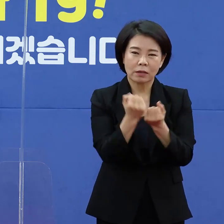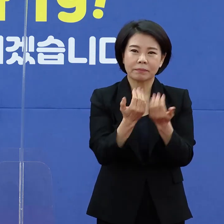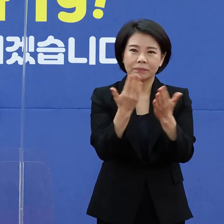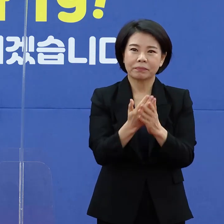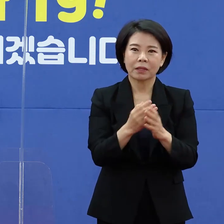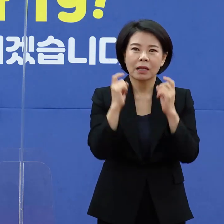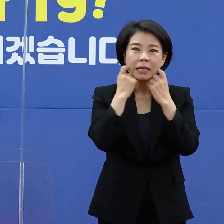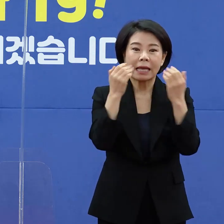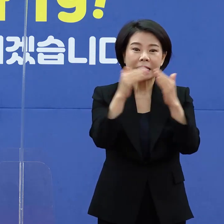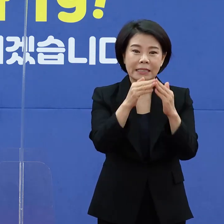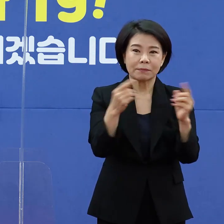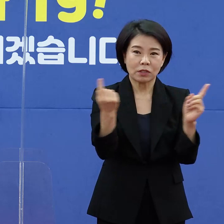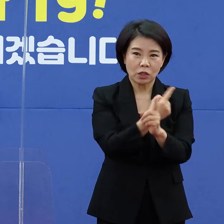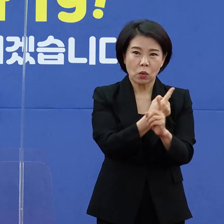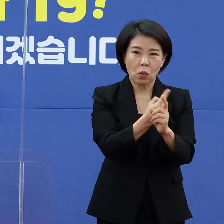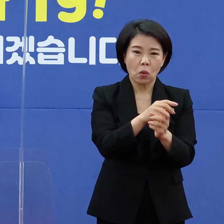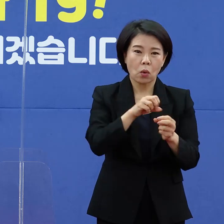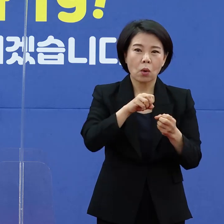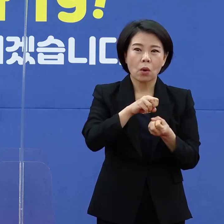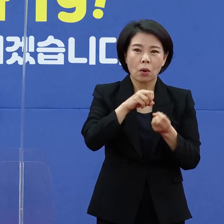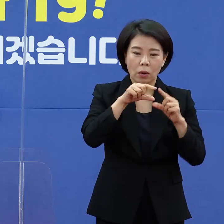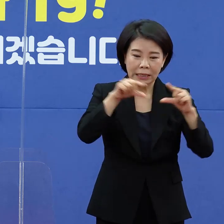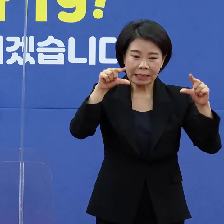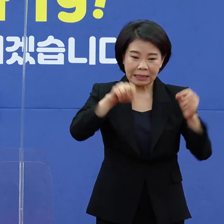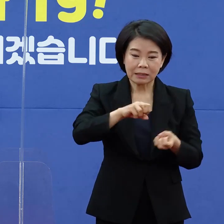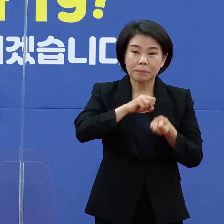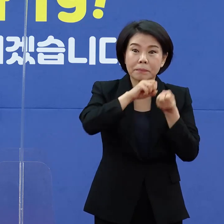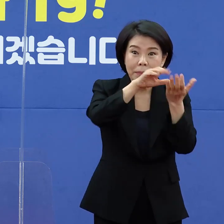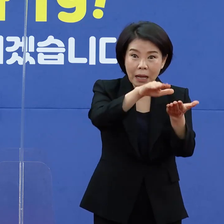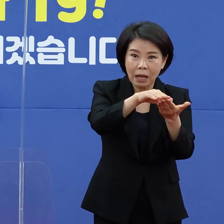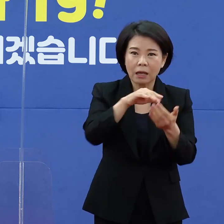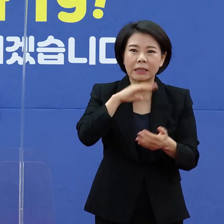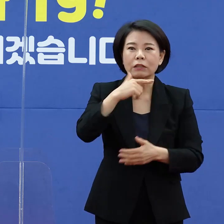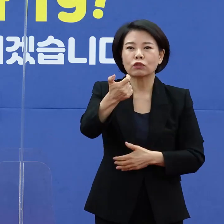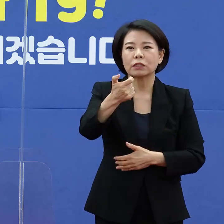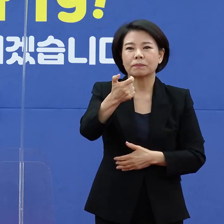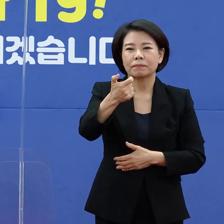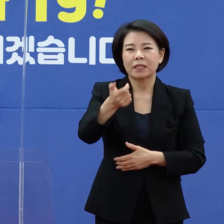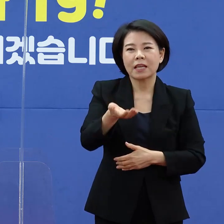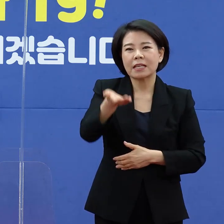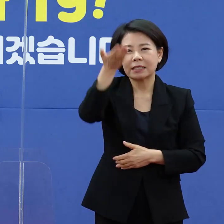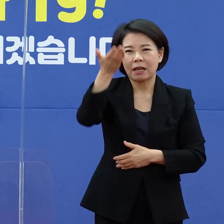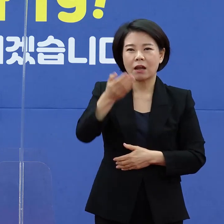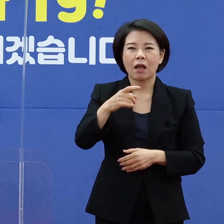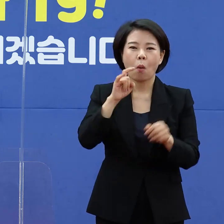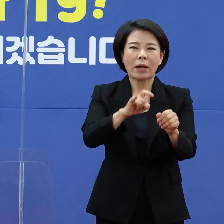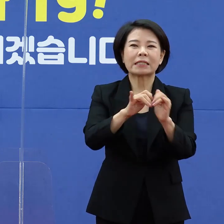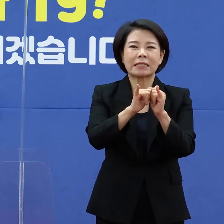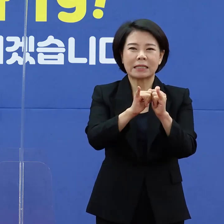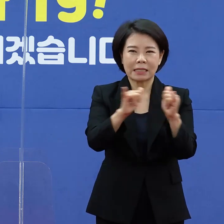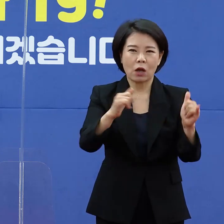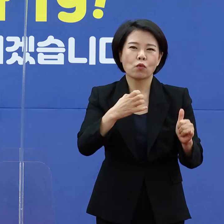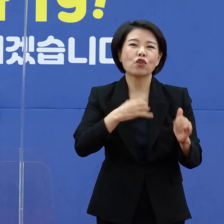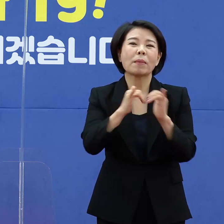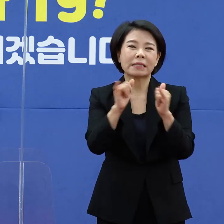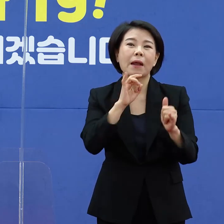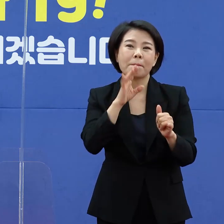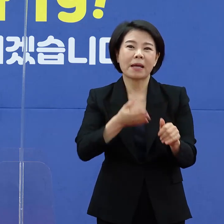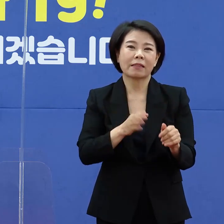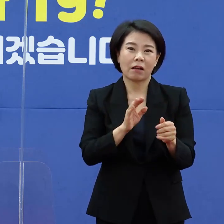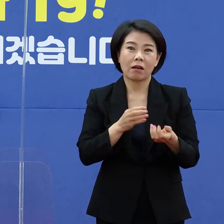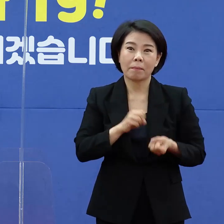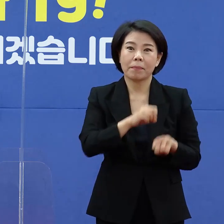재택치료 키트 배송은 60세 이상 등 집중관리군 확진자에게 빠짐없이 지급하며